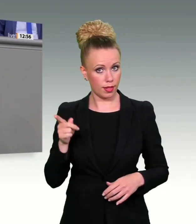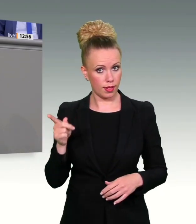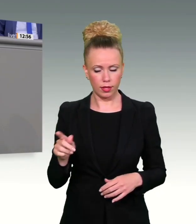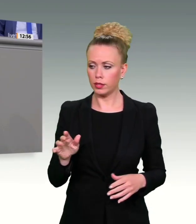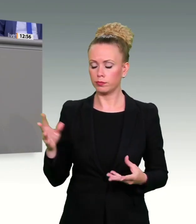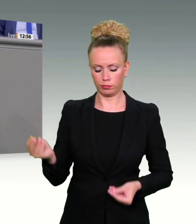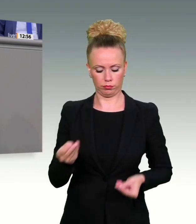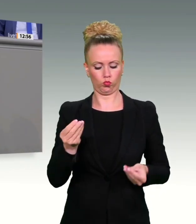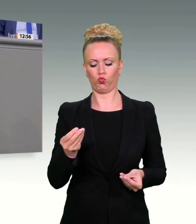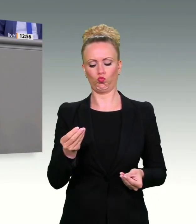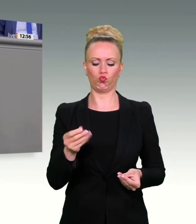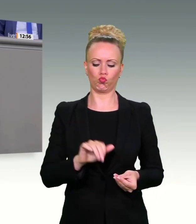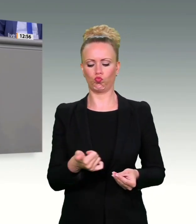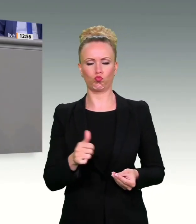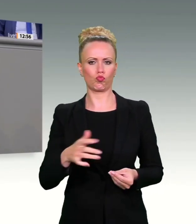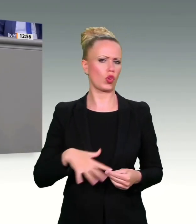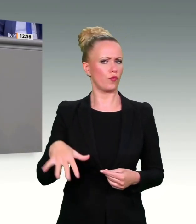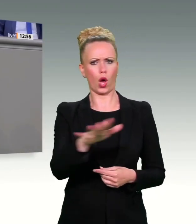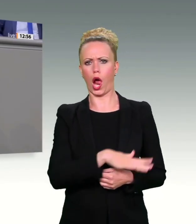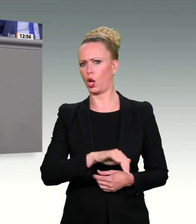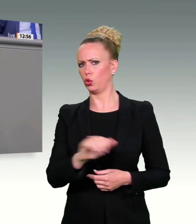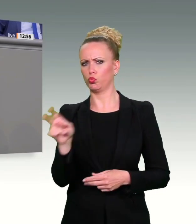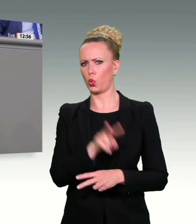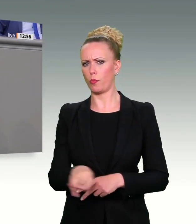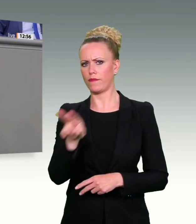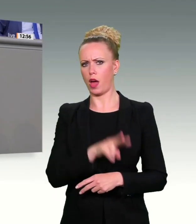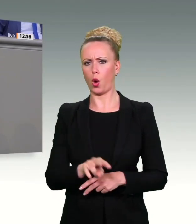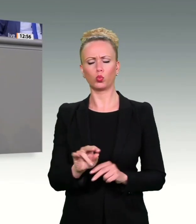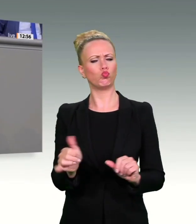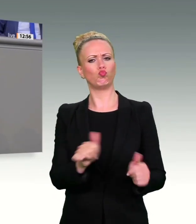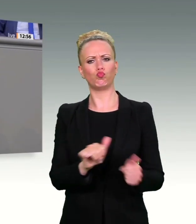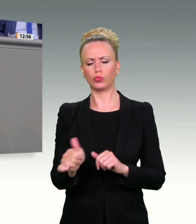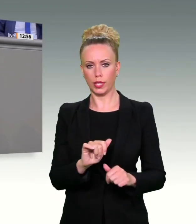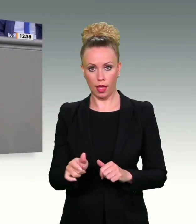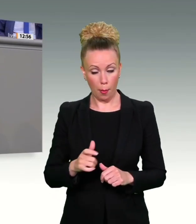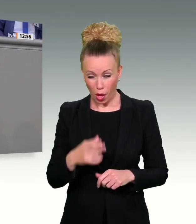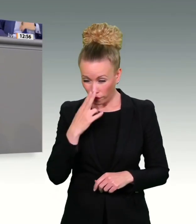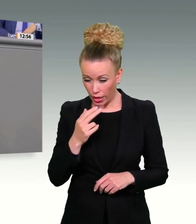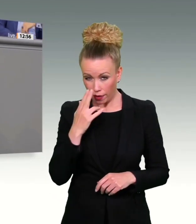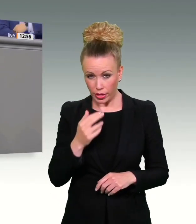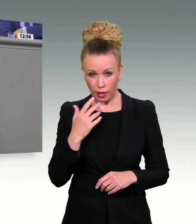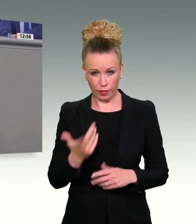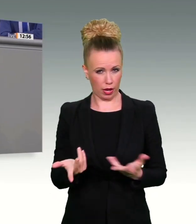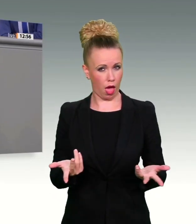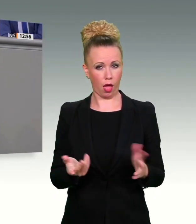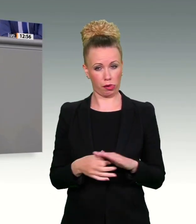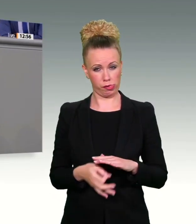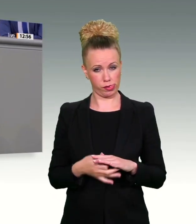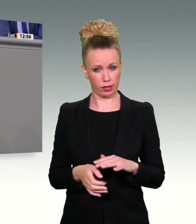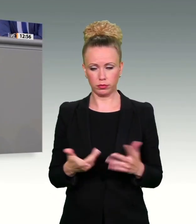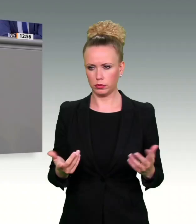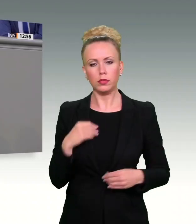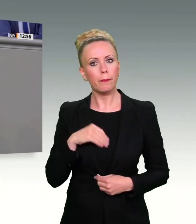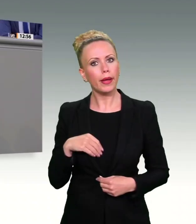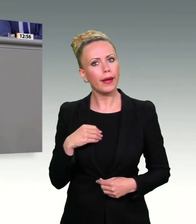Massenüberwachung ermöglicht. Dabei aber auch noch derart dilettantische Fehler zu machen, ist einfach nur noch peinlich. Wer greift denn freiwillig mehrfach